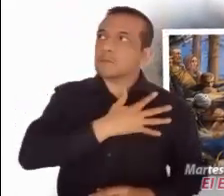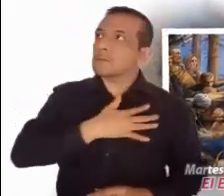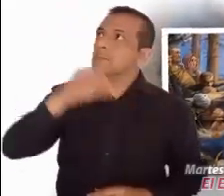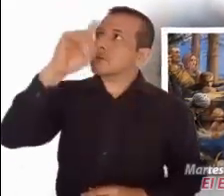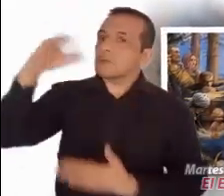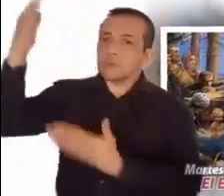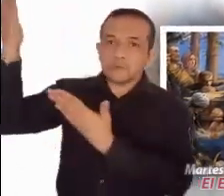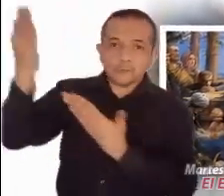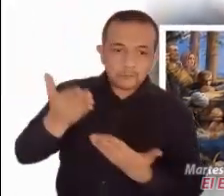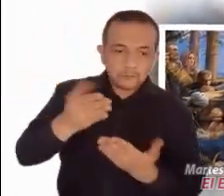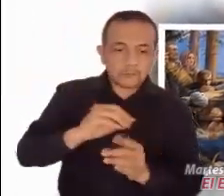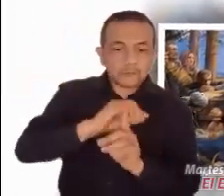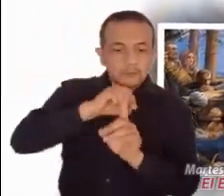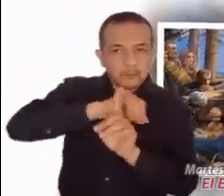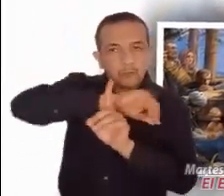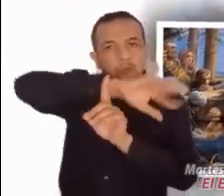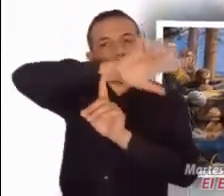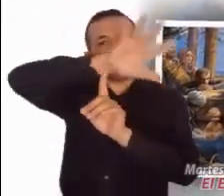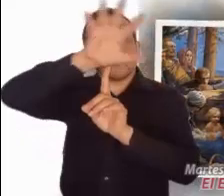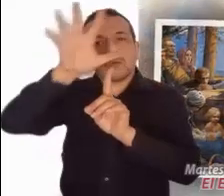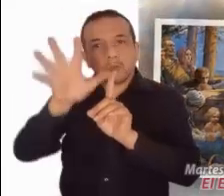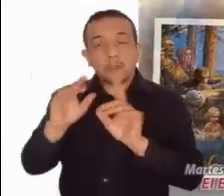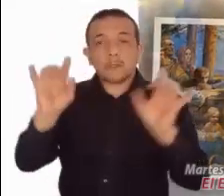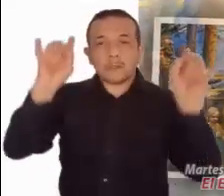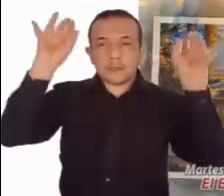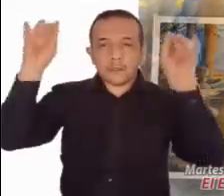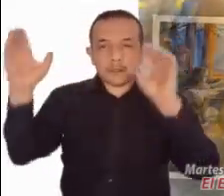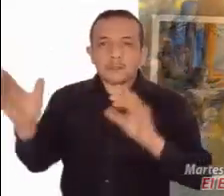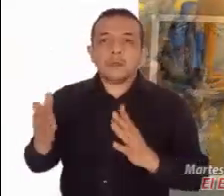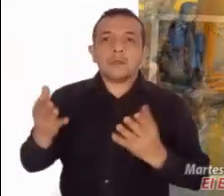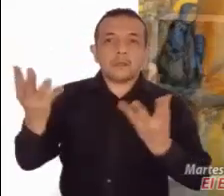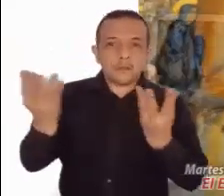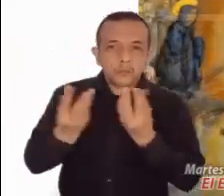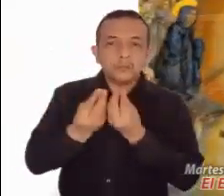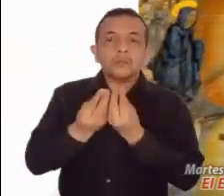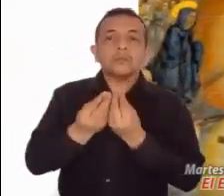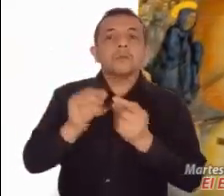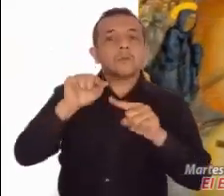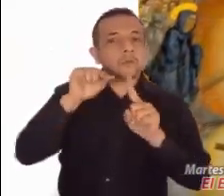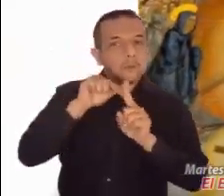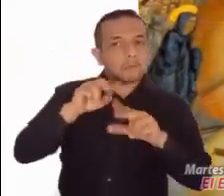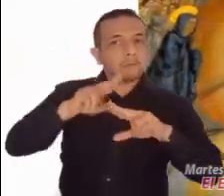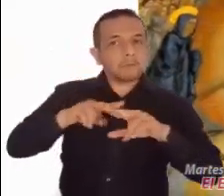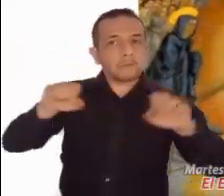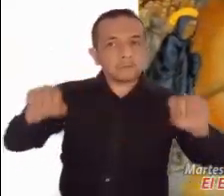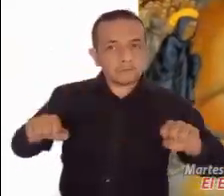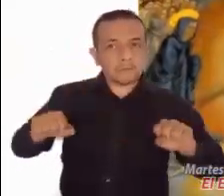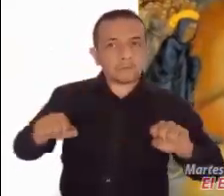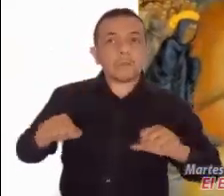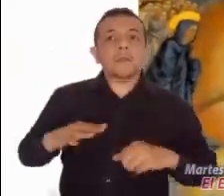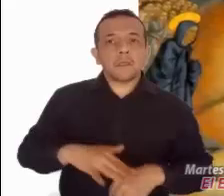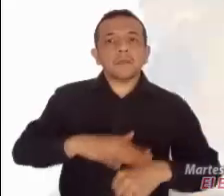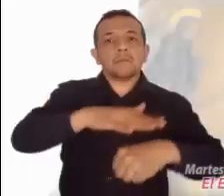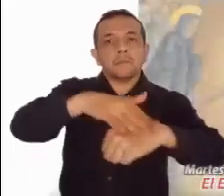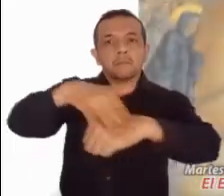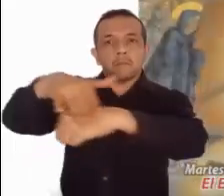Hombre, rodeado de su gloria, acompañado de todos los ángeles, se sentará en su trono de gloria. Entonces serán